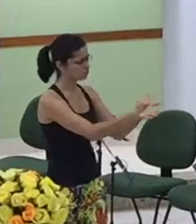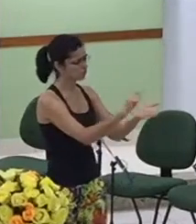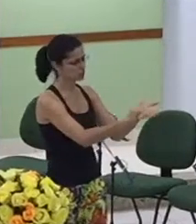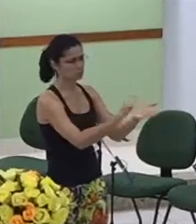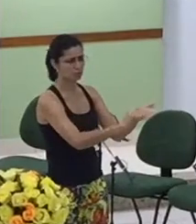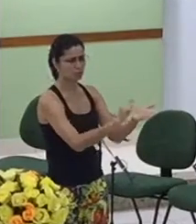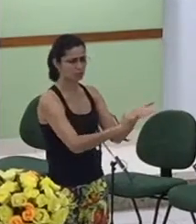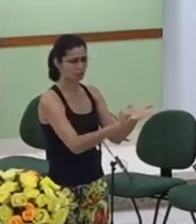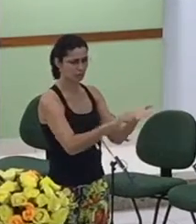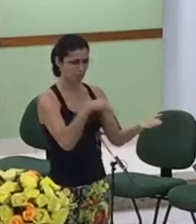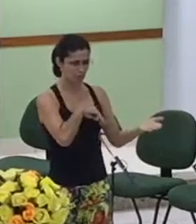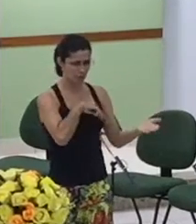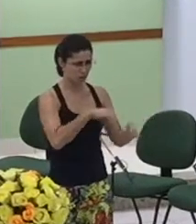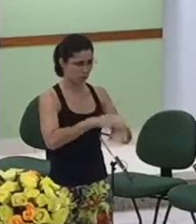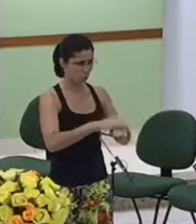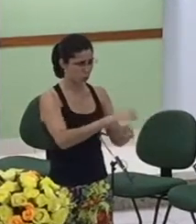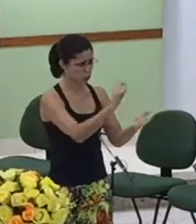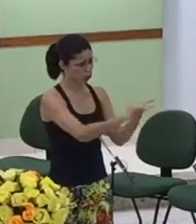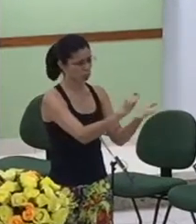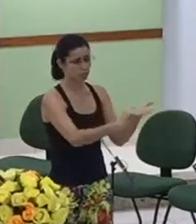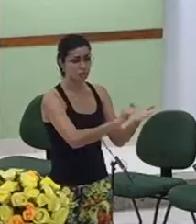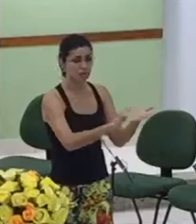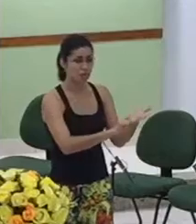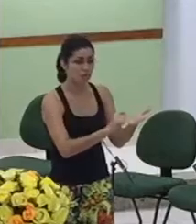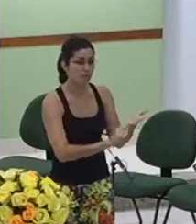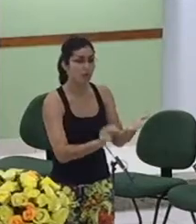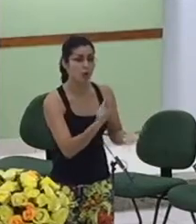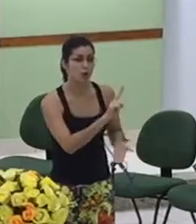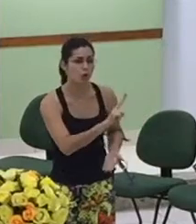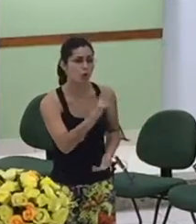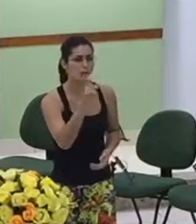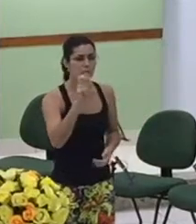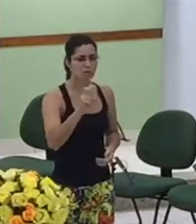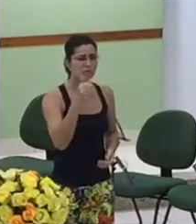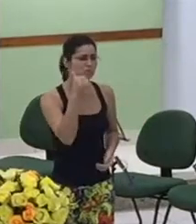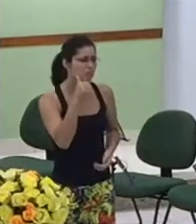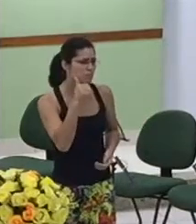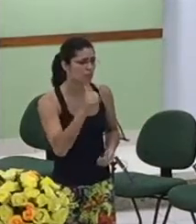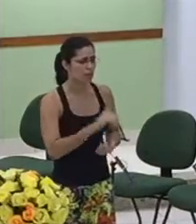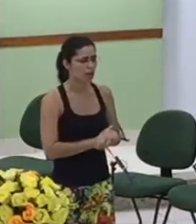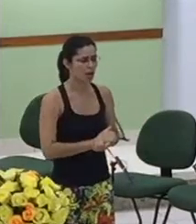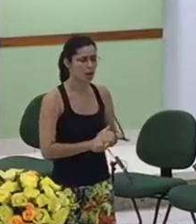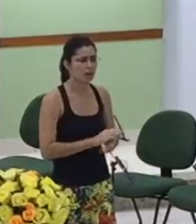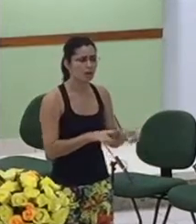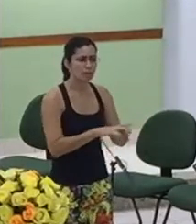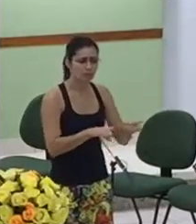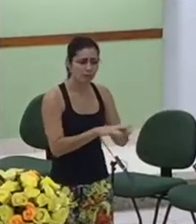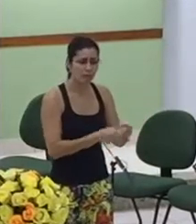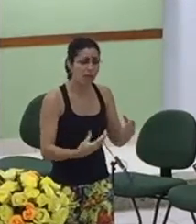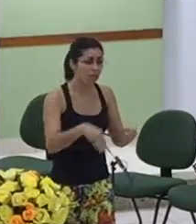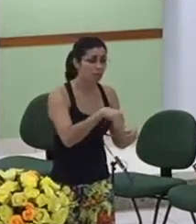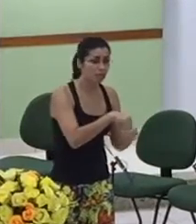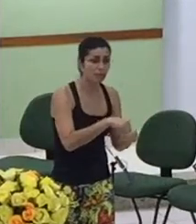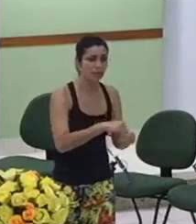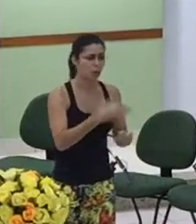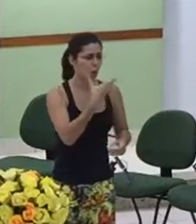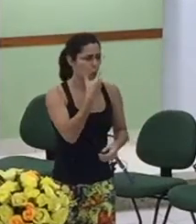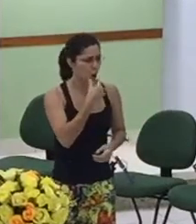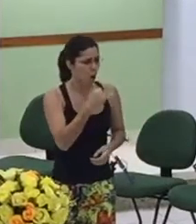heróis no meio de guerreiros no meio de homens de reis de homens importantes Mateus ele tem um cuidado de